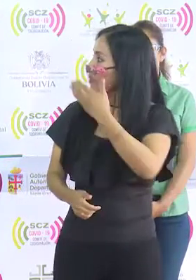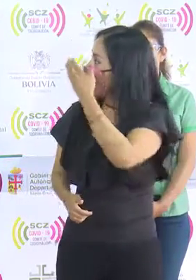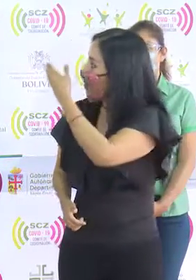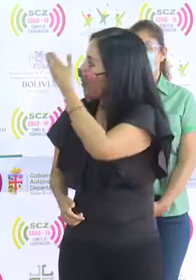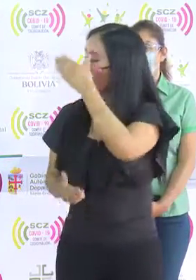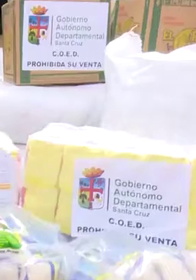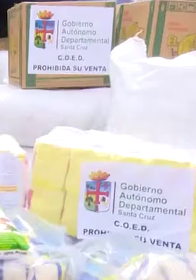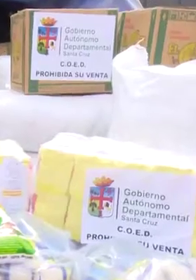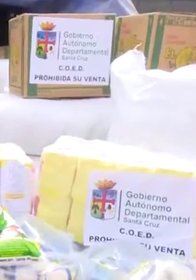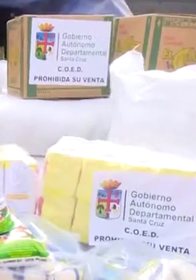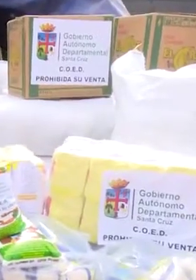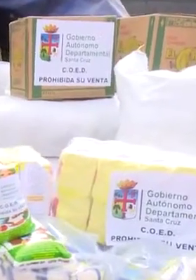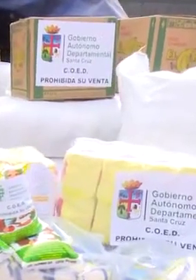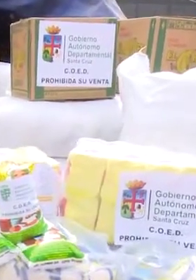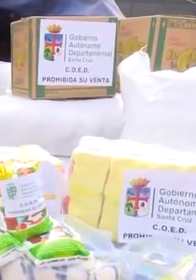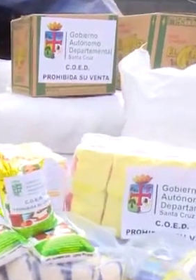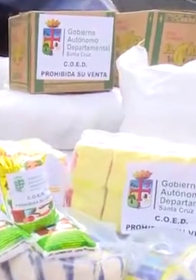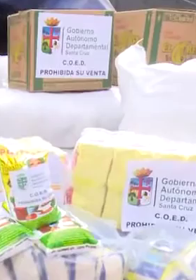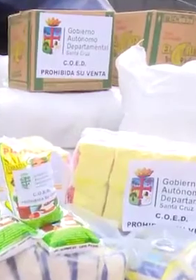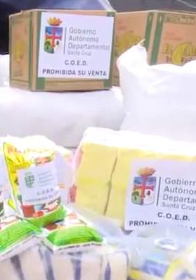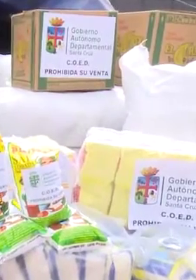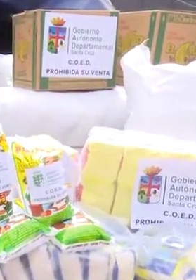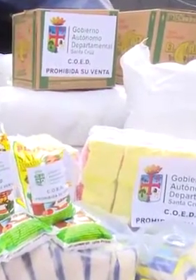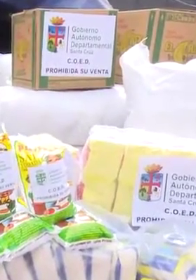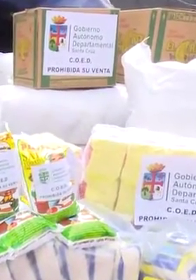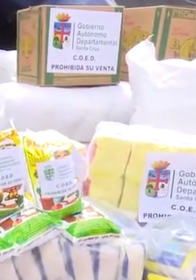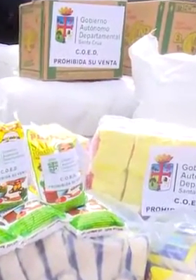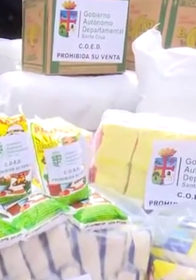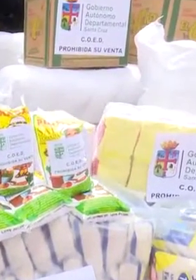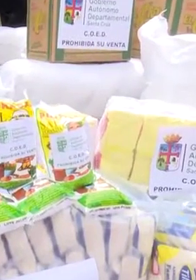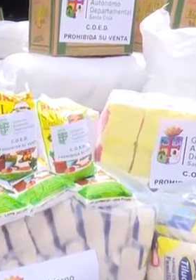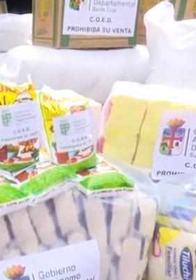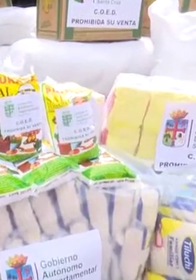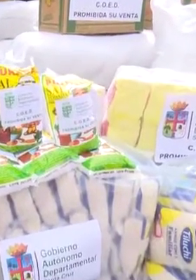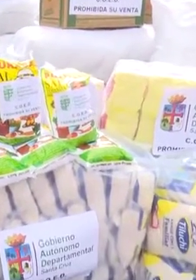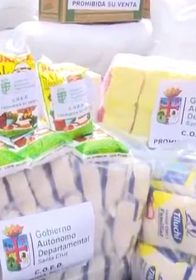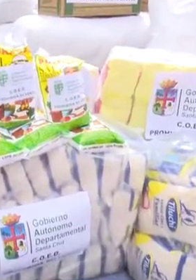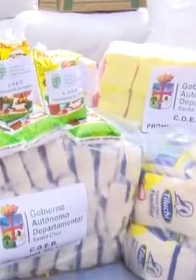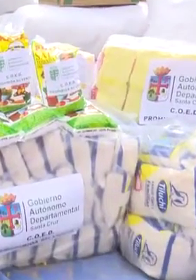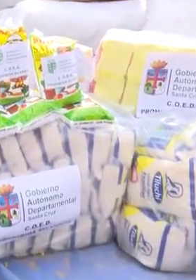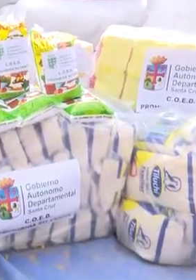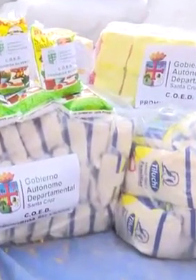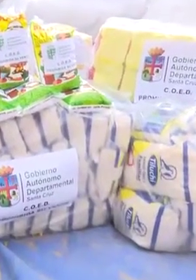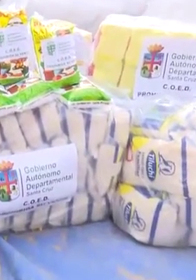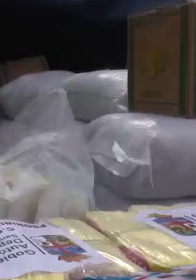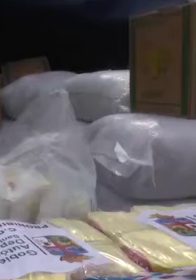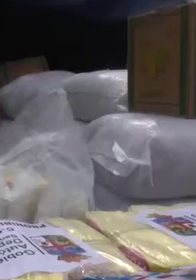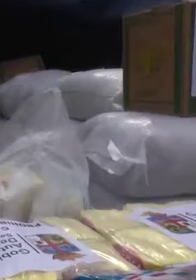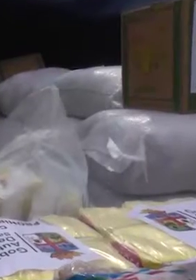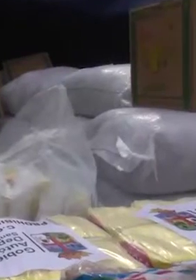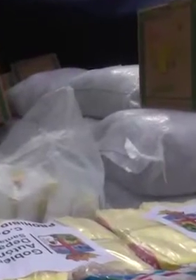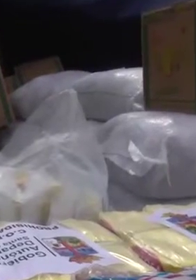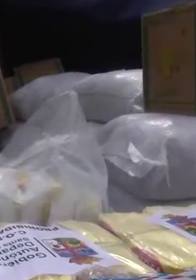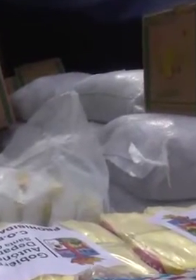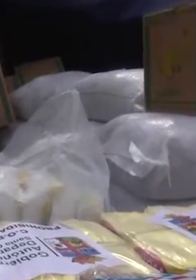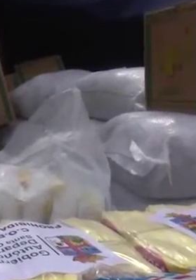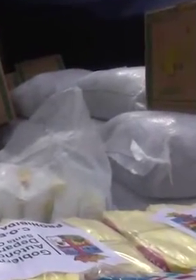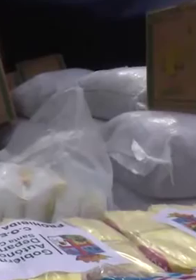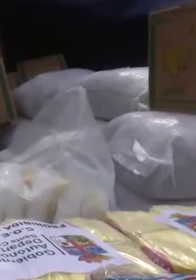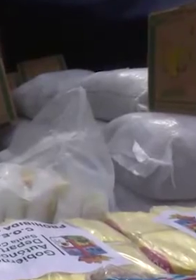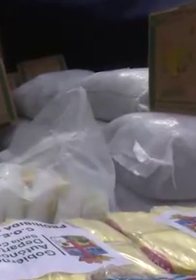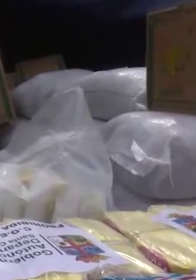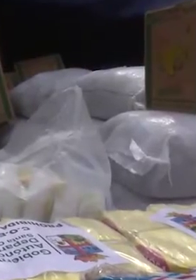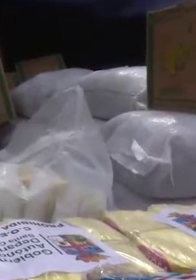acá desde el COE, la gobernación de Santa Cruz envía ayuda humanitaria para un total de 836